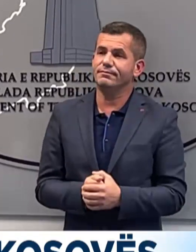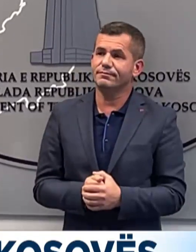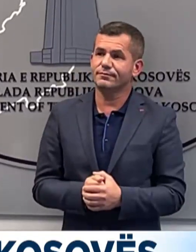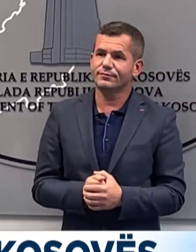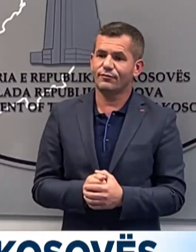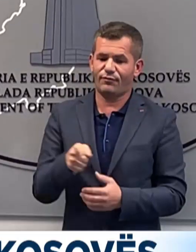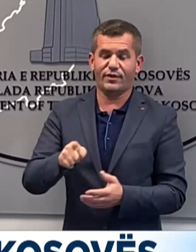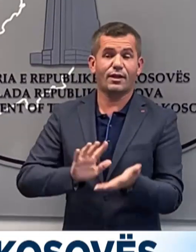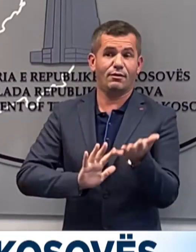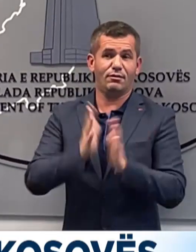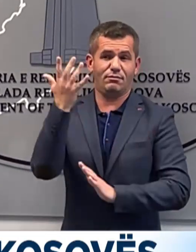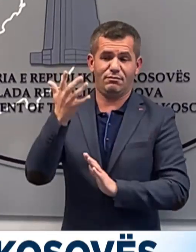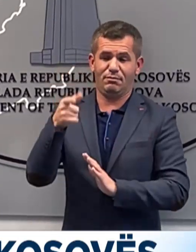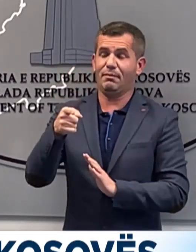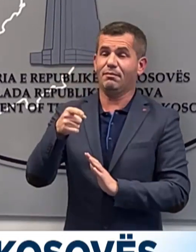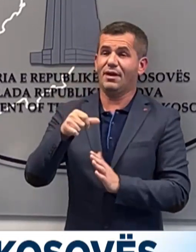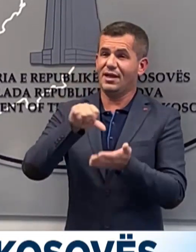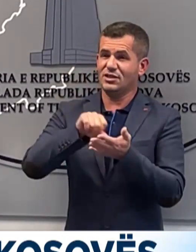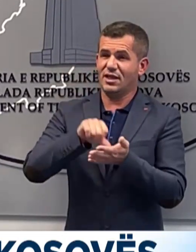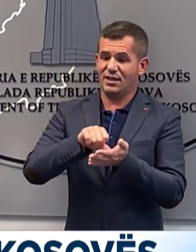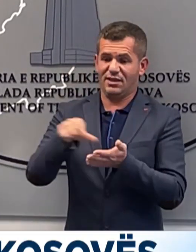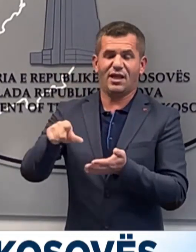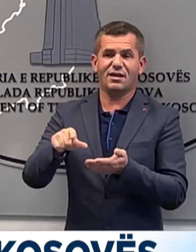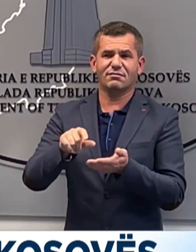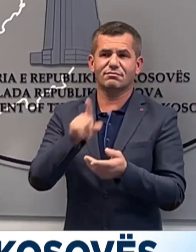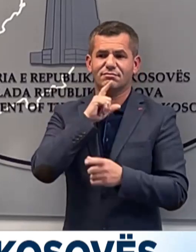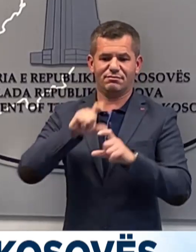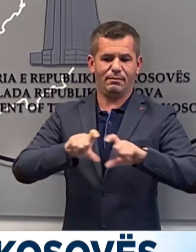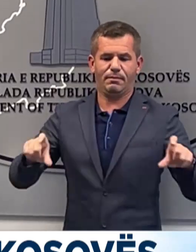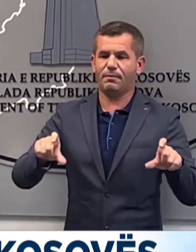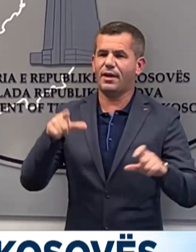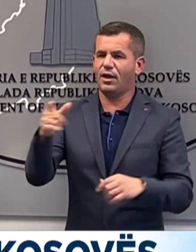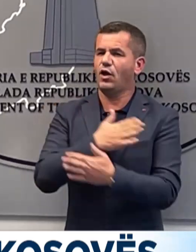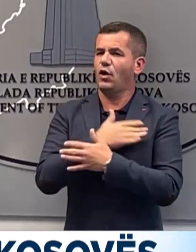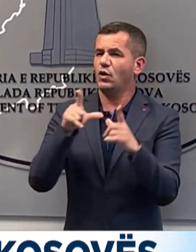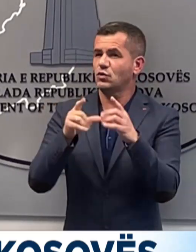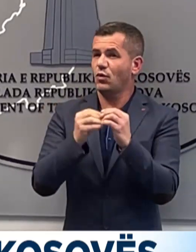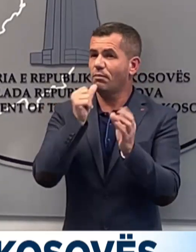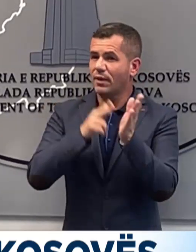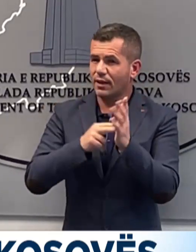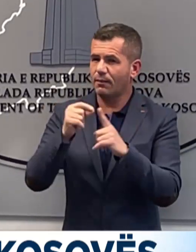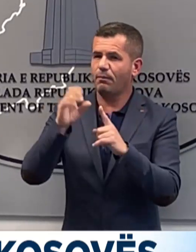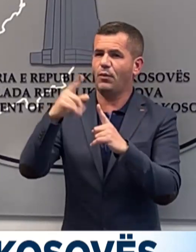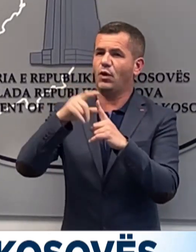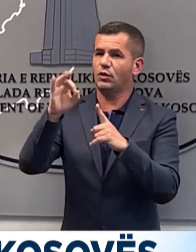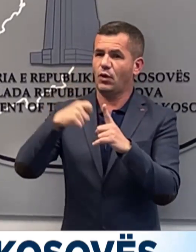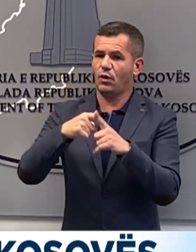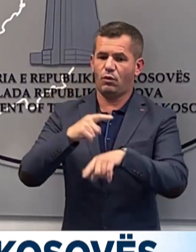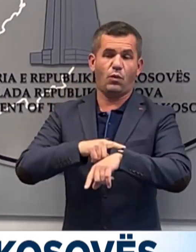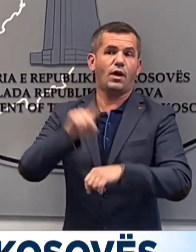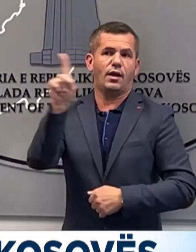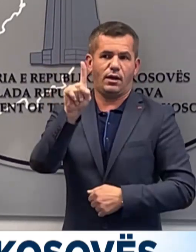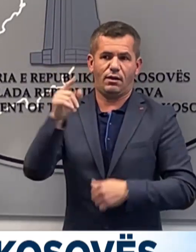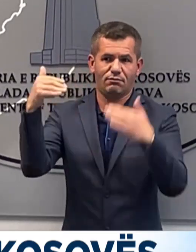Djegja e qendrës për registrimin automijeteve në zubim pëtok në ora një pasmesnate nuk ka